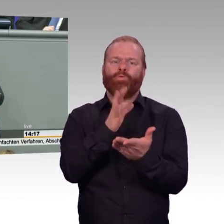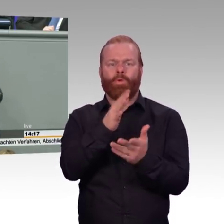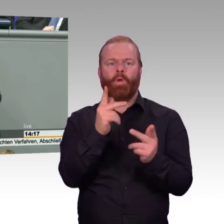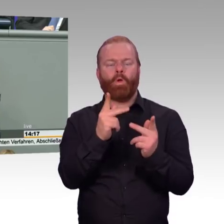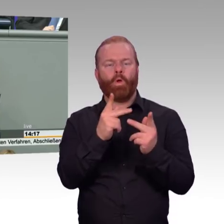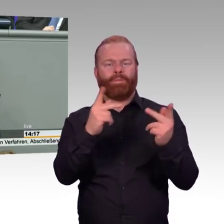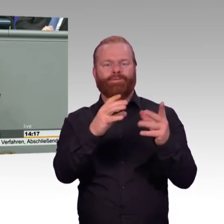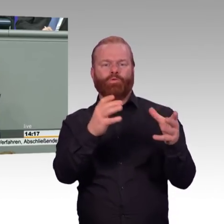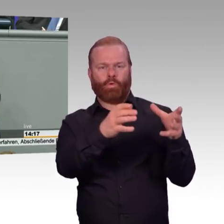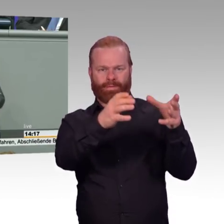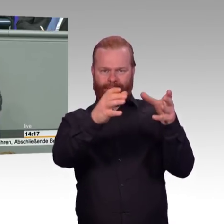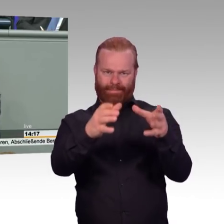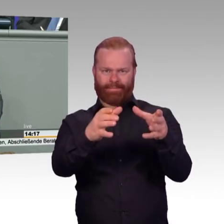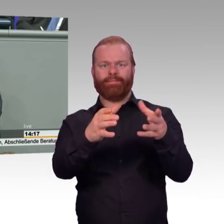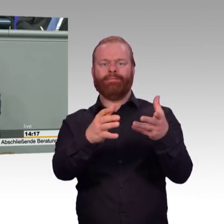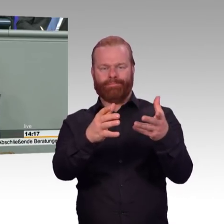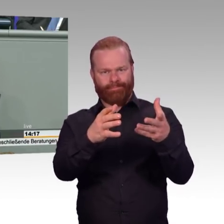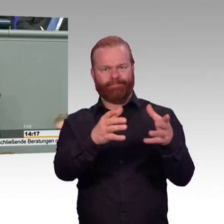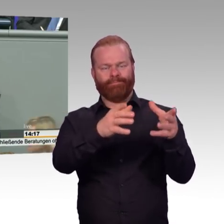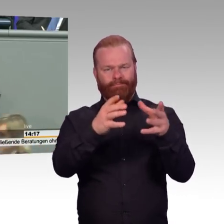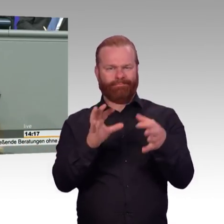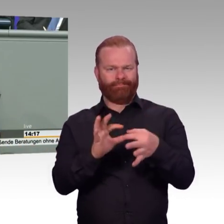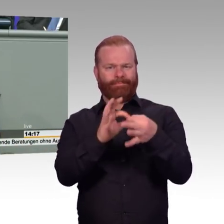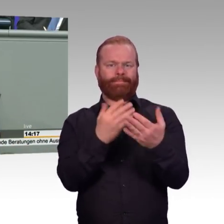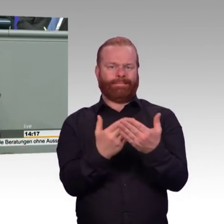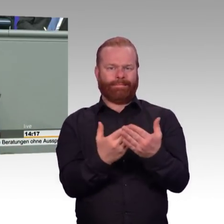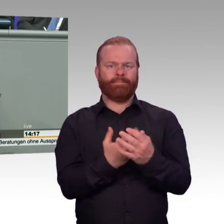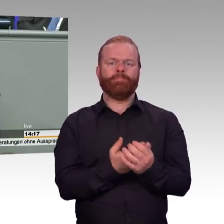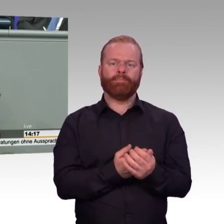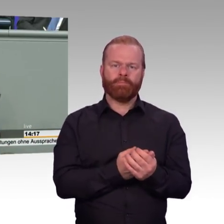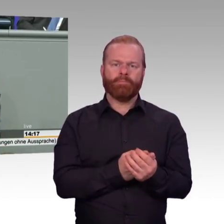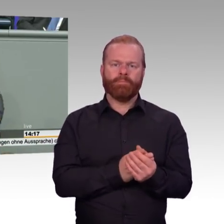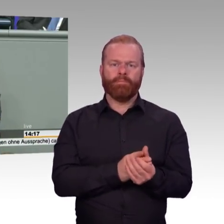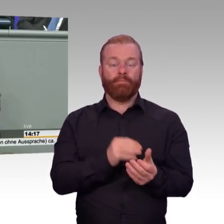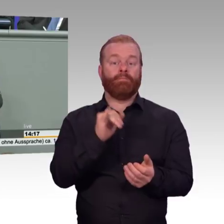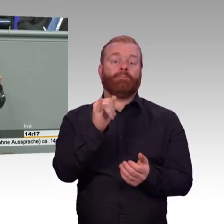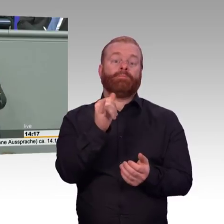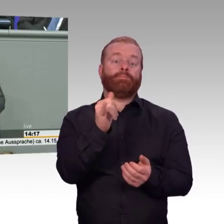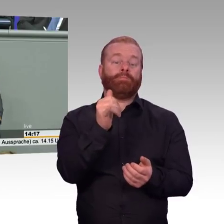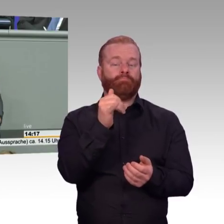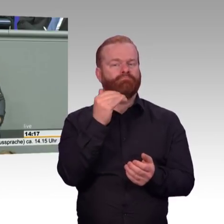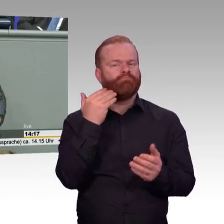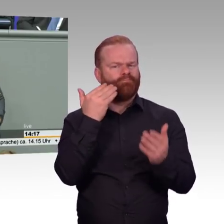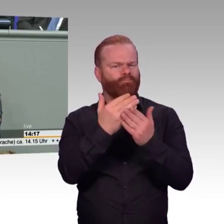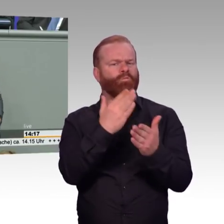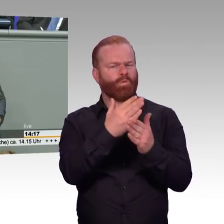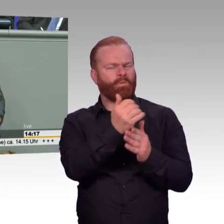haben Sie ja auch daraus zitiert, sonst wäre es Ihnen ja gar nicht möglich gewesen, daraus zu zitieren, wenn Sie nicht auch dieses Ergebnis abgewartet hätten.